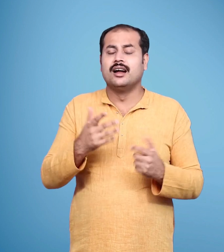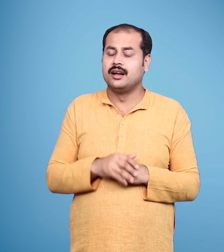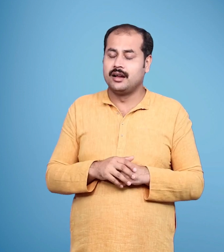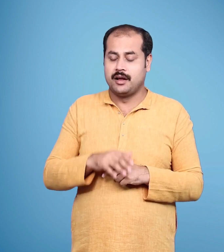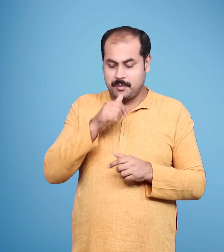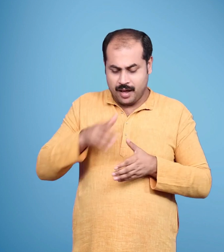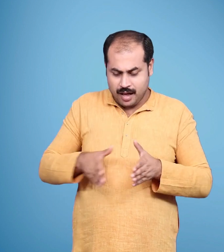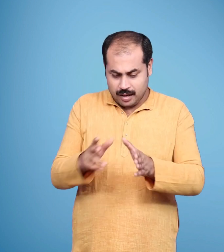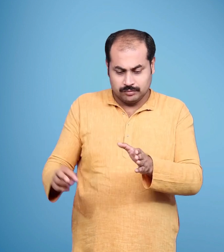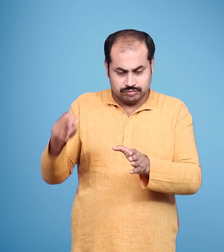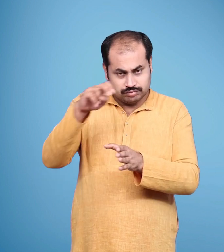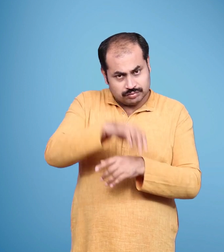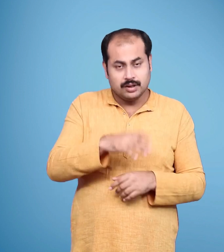नदी परवत लांग दे